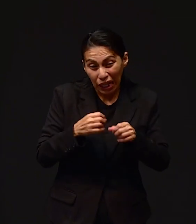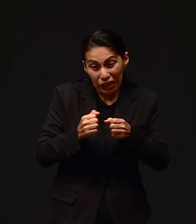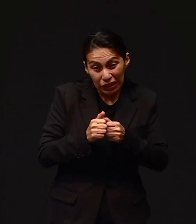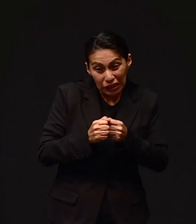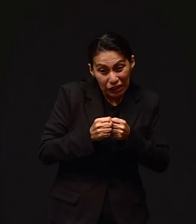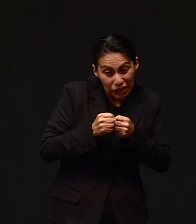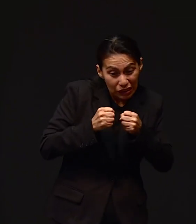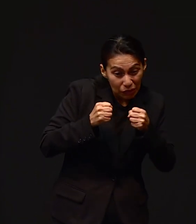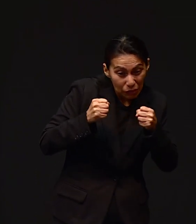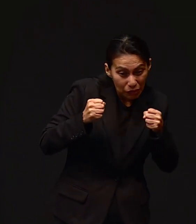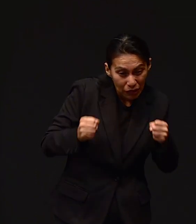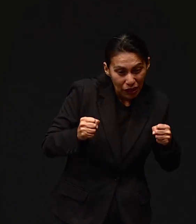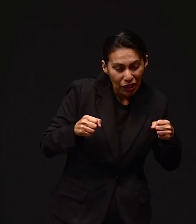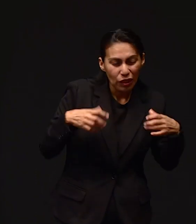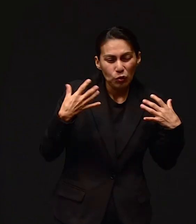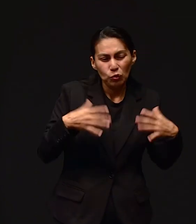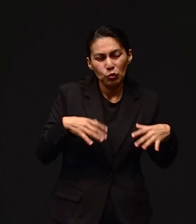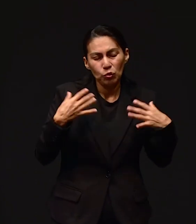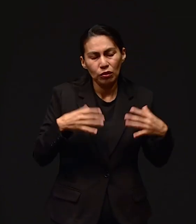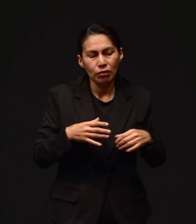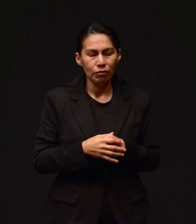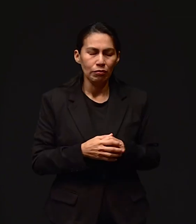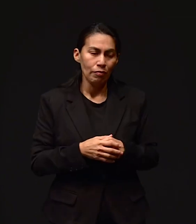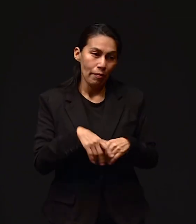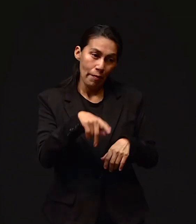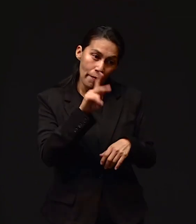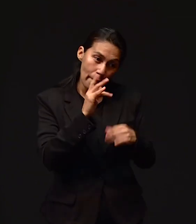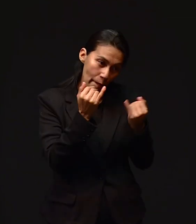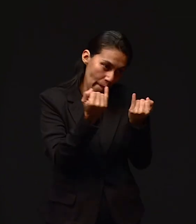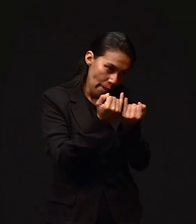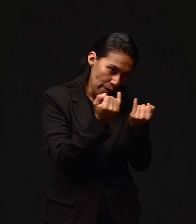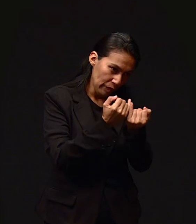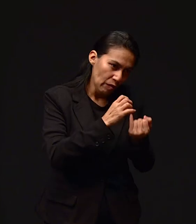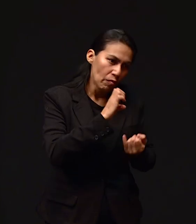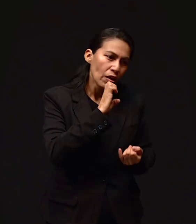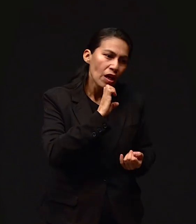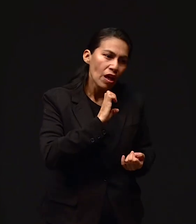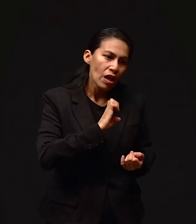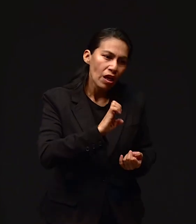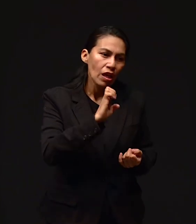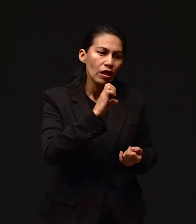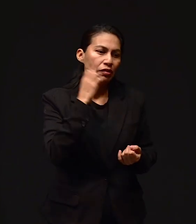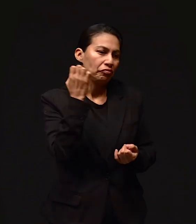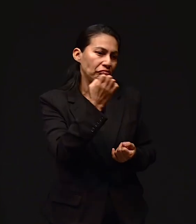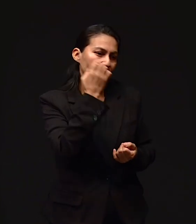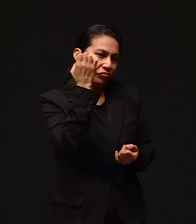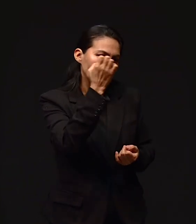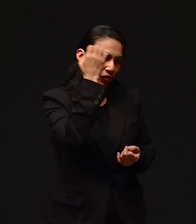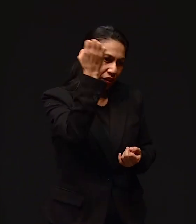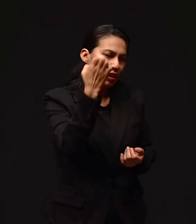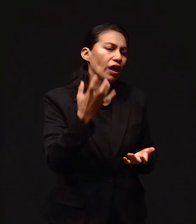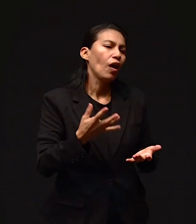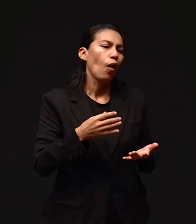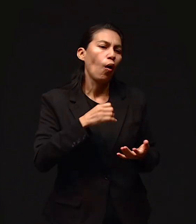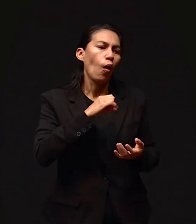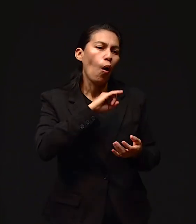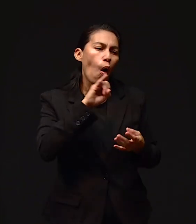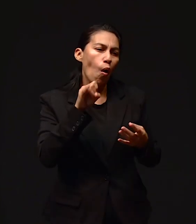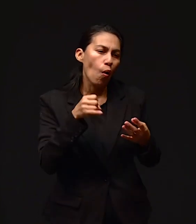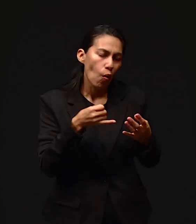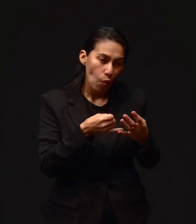te aísle de los demás. Pero que de alguna manera, así como Elías o como Juan, que estuvo en la isla de Pasmos,